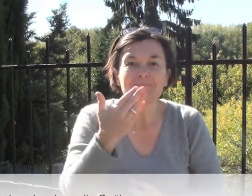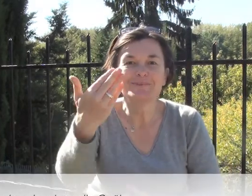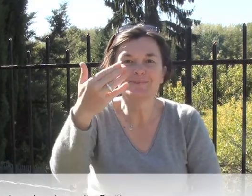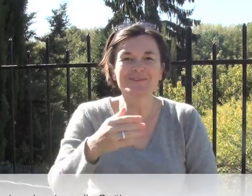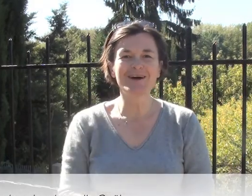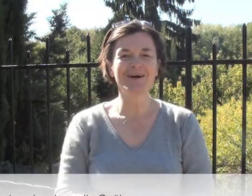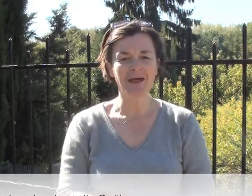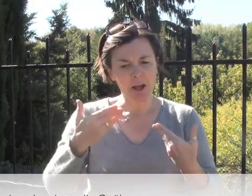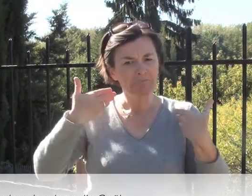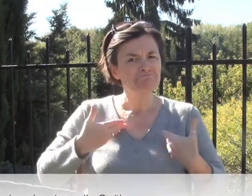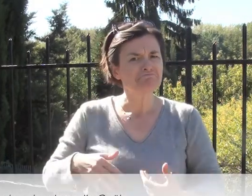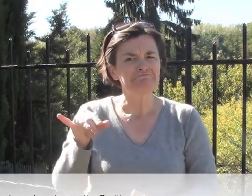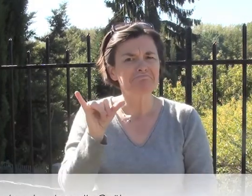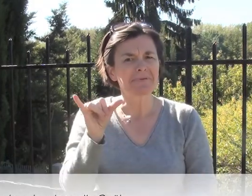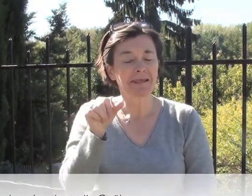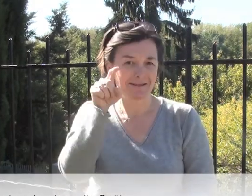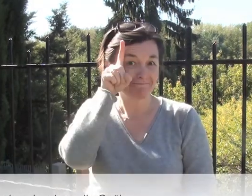Bonjour, je m'appelle Gaëlle.